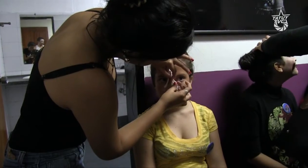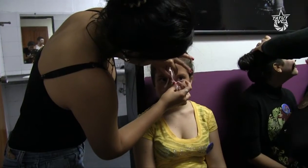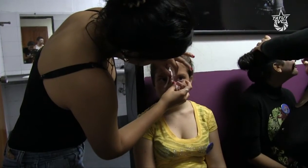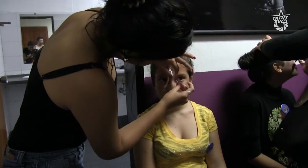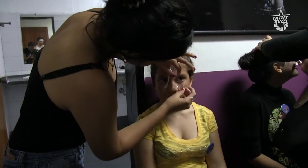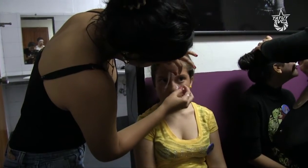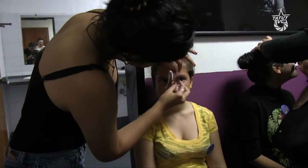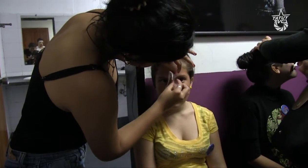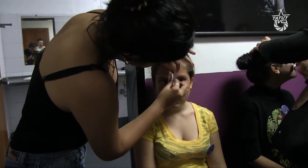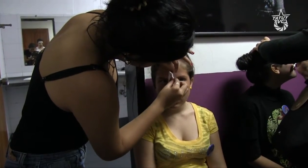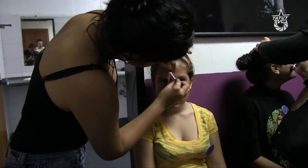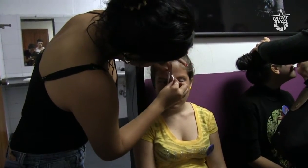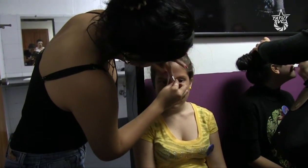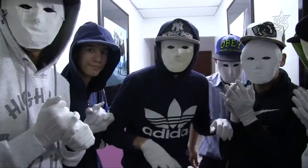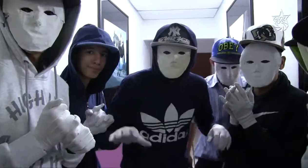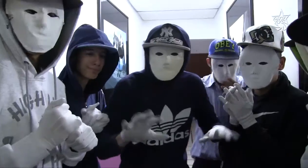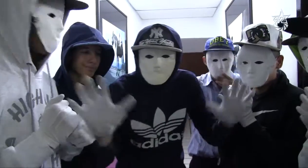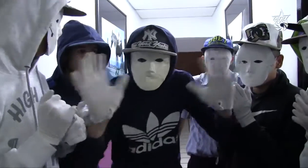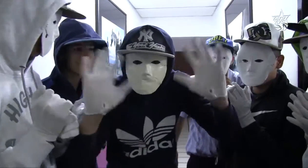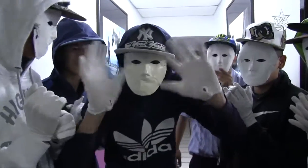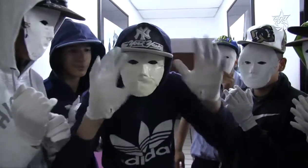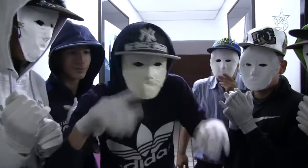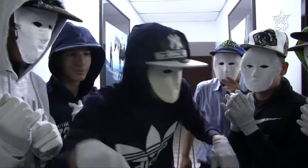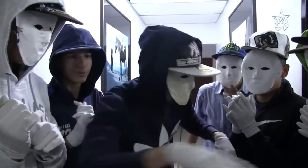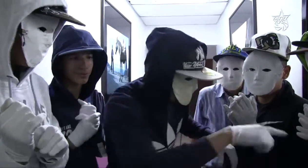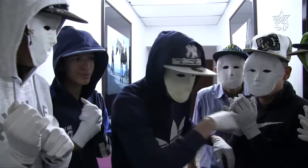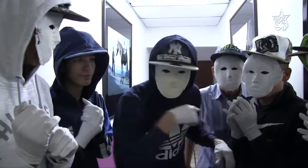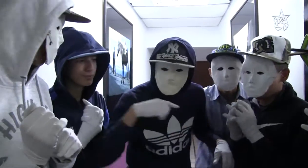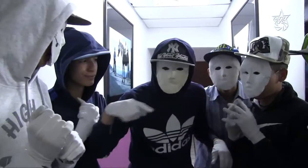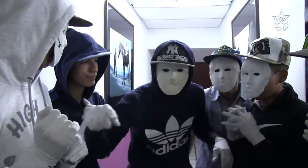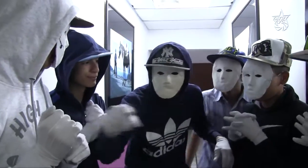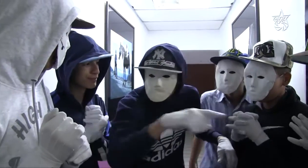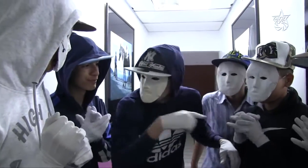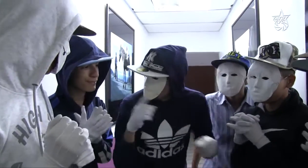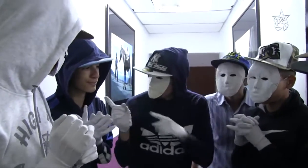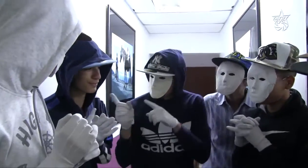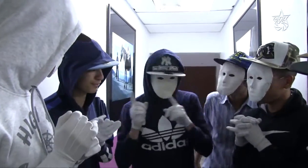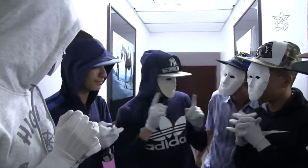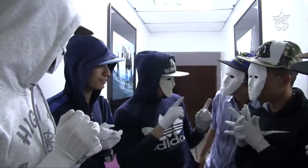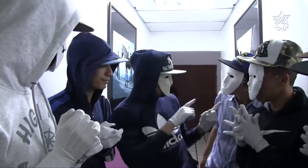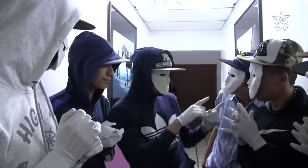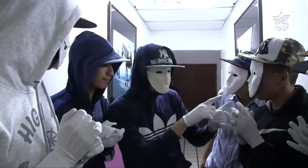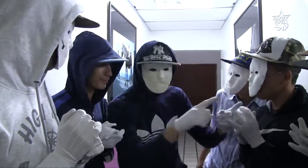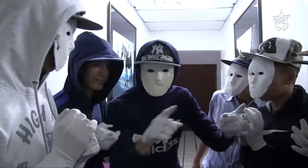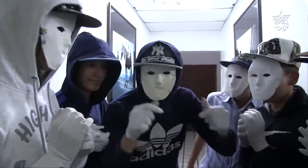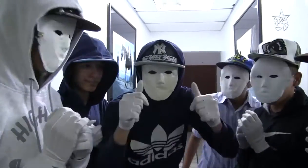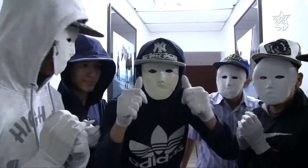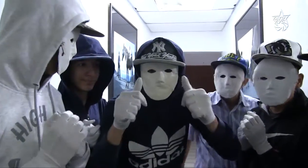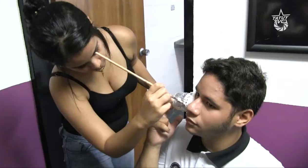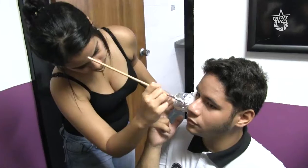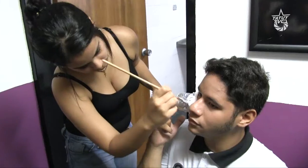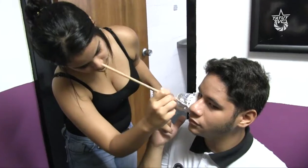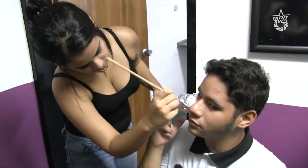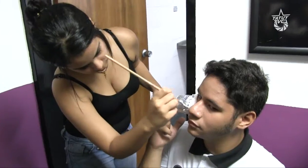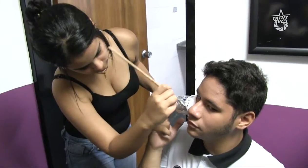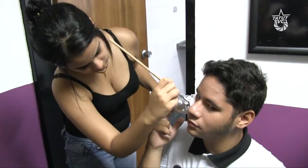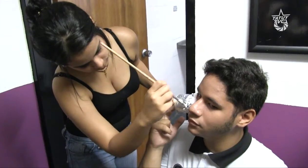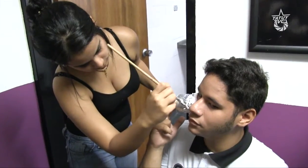ejercicio pleno y autónomo de sus capacidades y a su integración familiar y comunitaria. En este sentido, el teatro es una